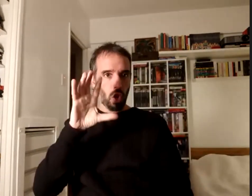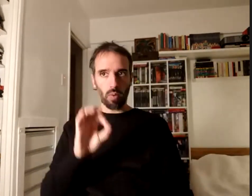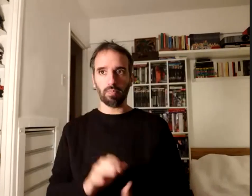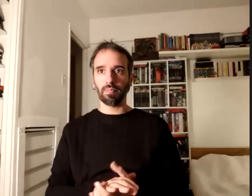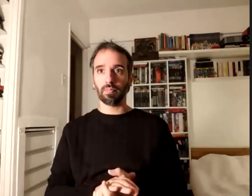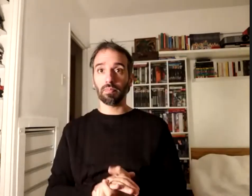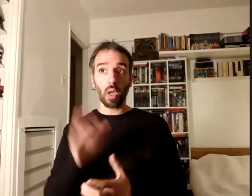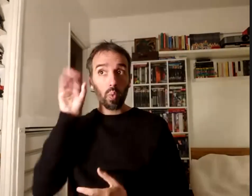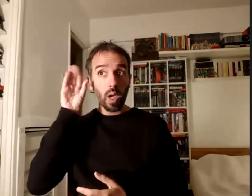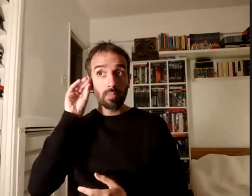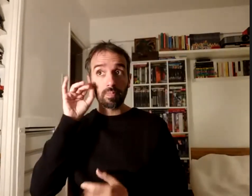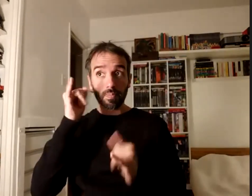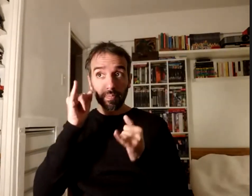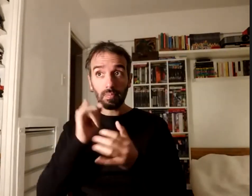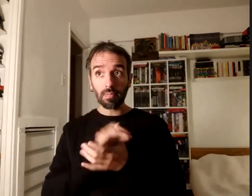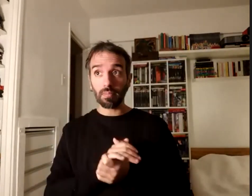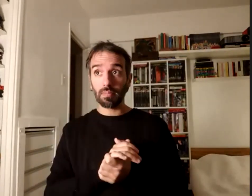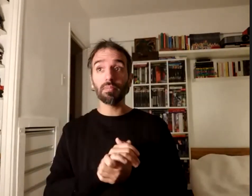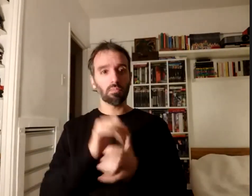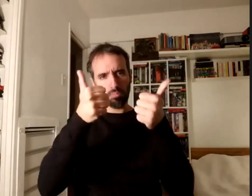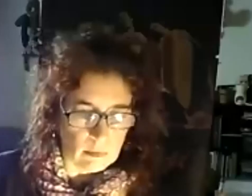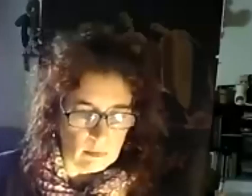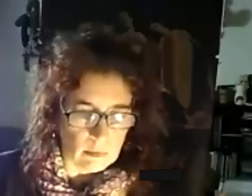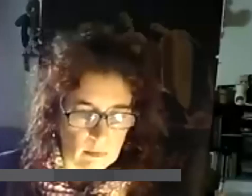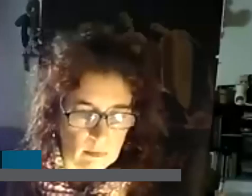sí perfecto me macheteé porque